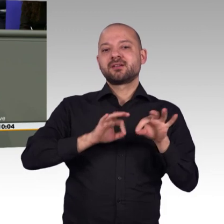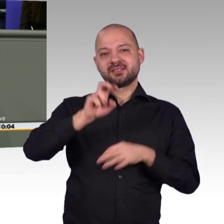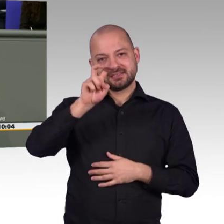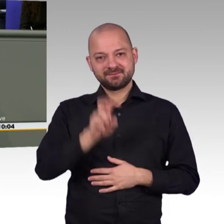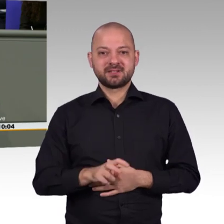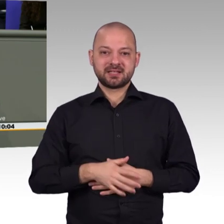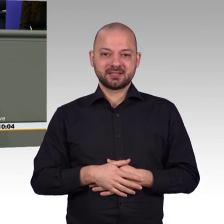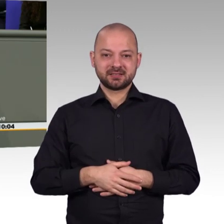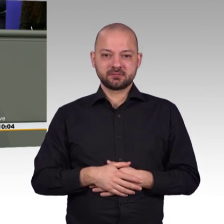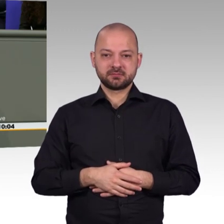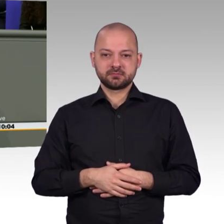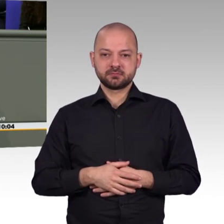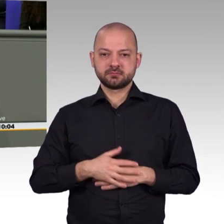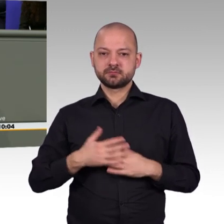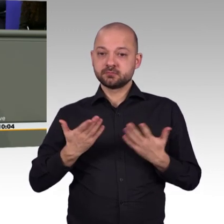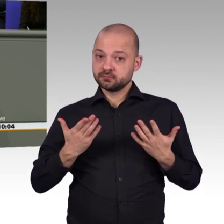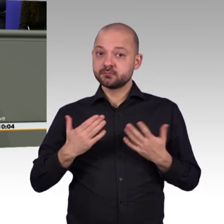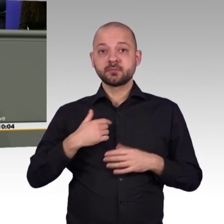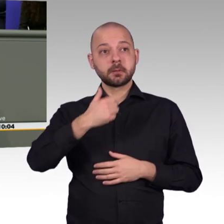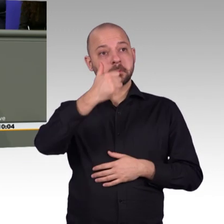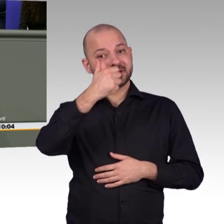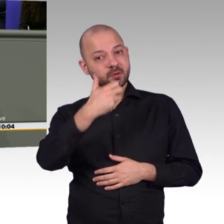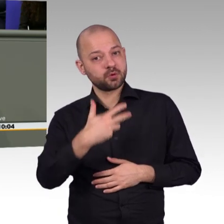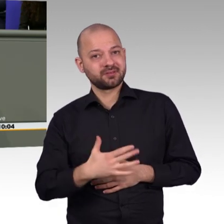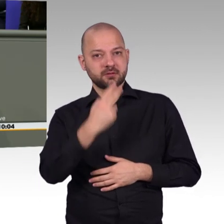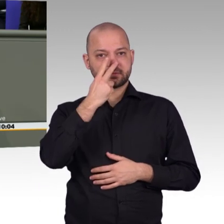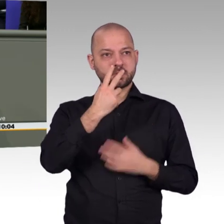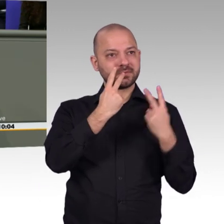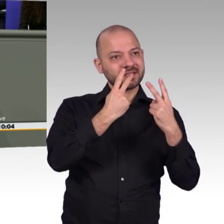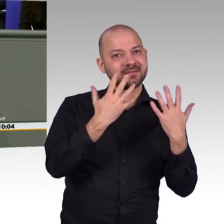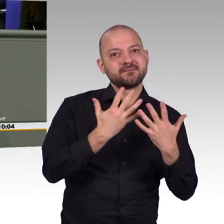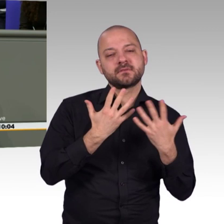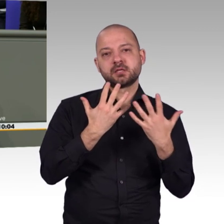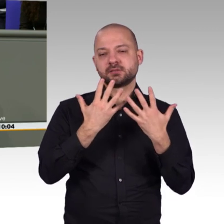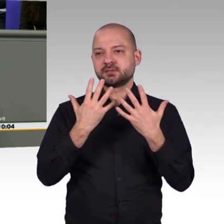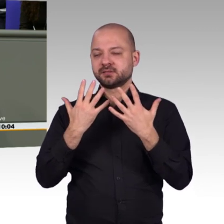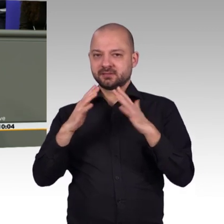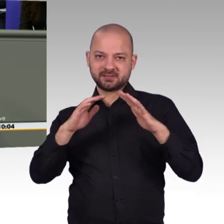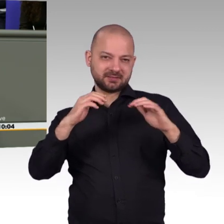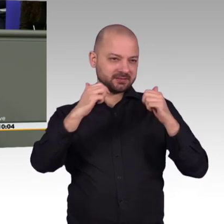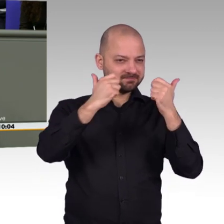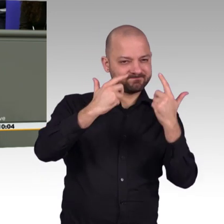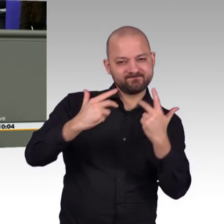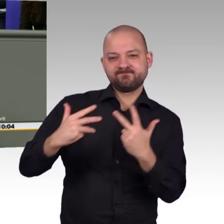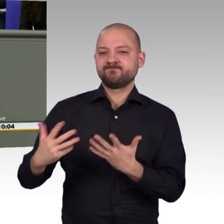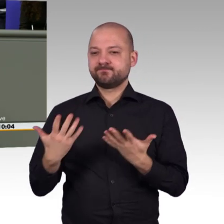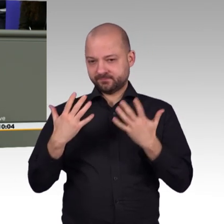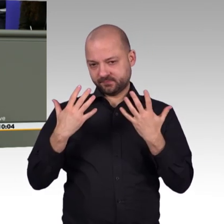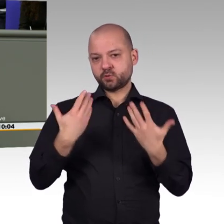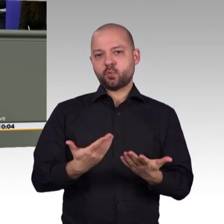Monitoring genau schauen, wo kommen wir hin, wo stehen wir und wie läuft das Ganze. Einiges haben wir schon auf den Weg gebracht, lieber Dieter Janicek,